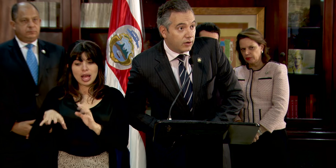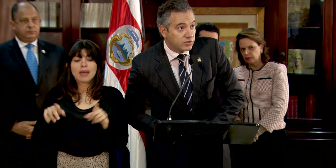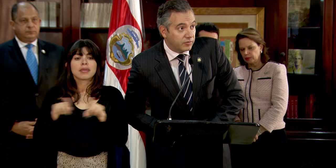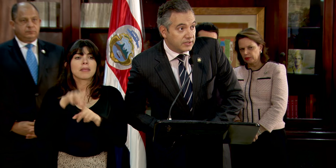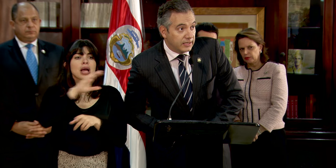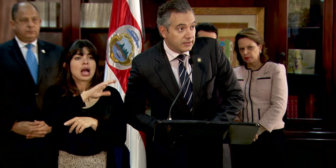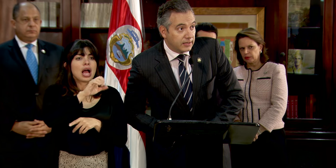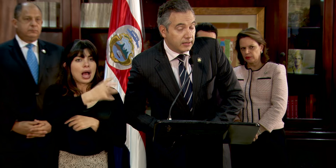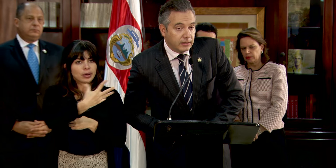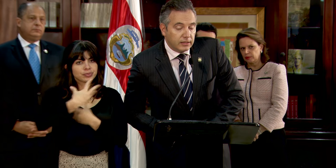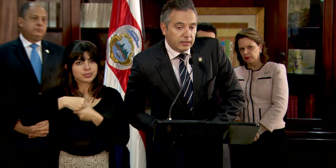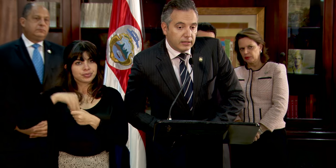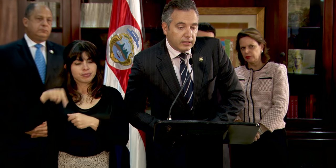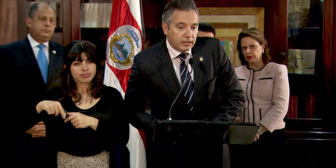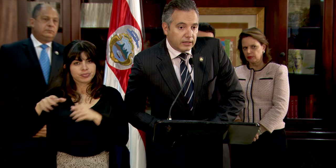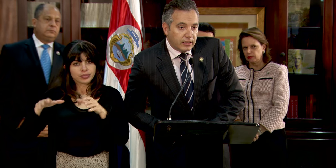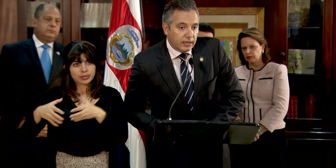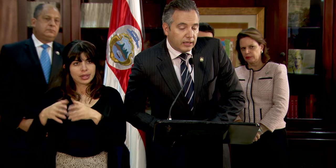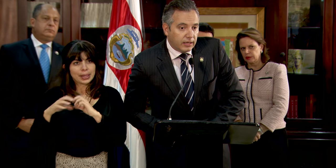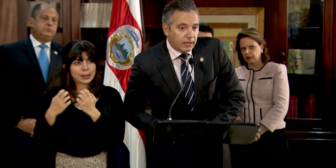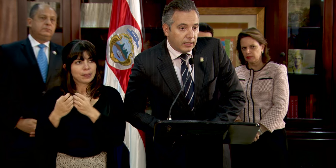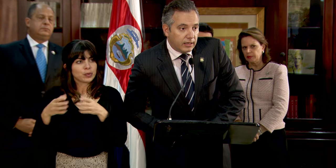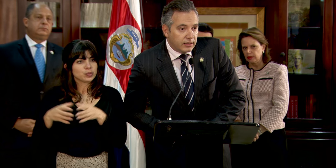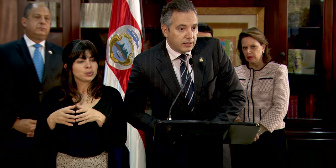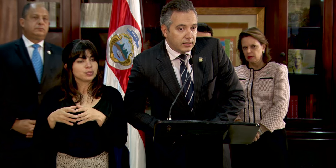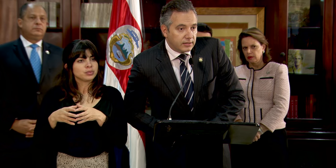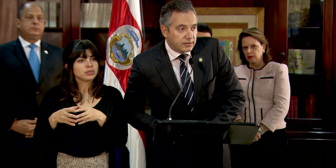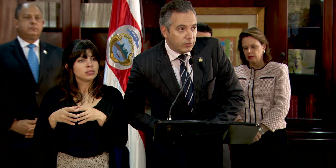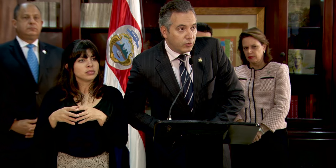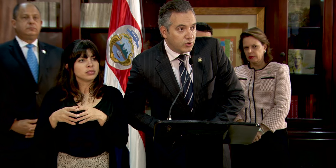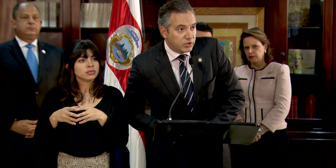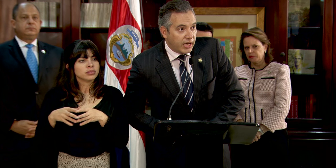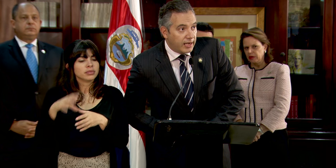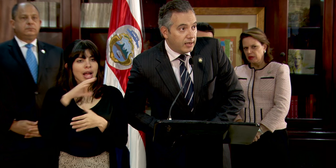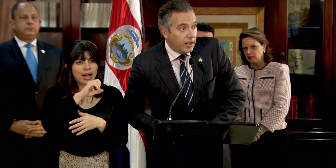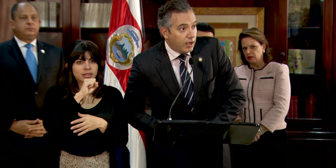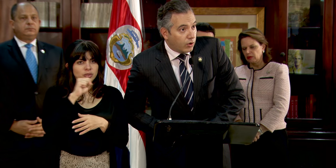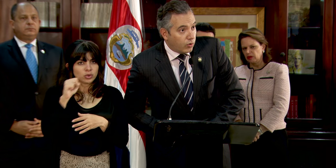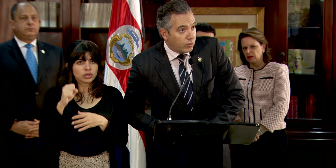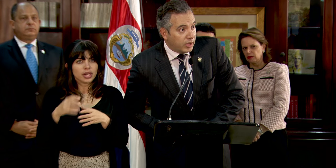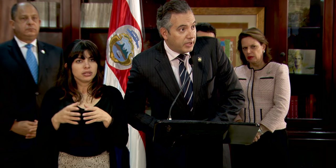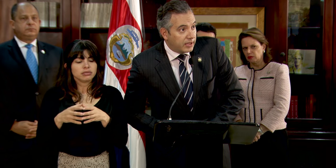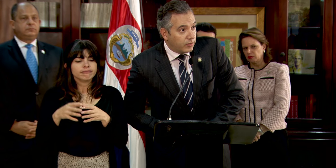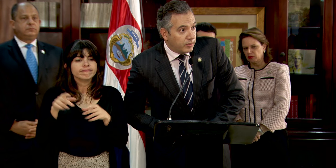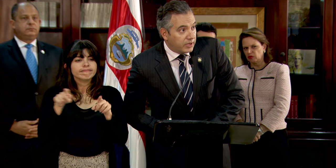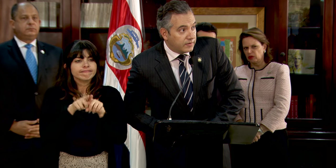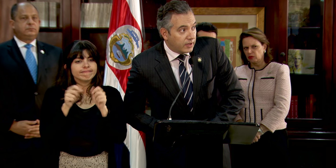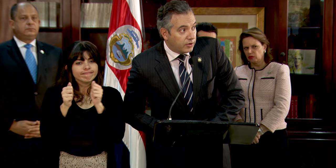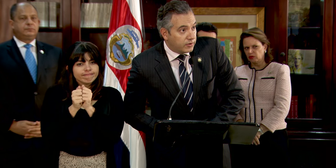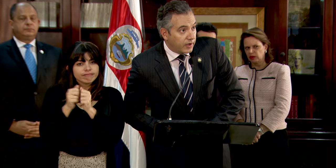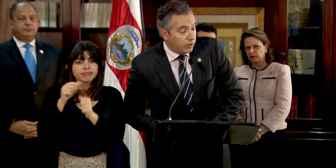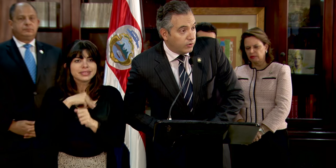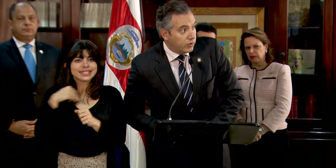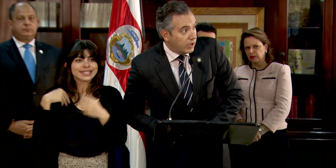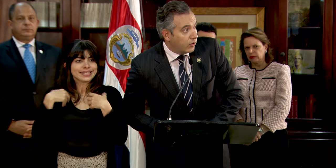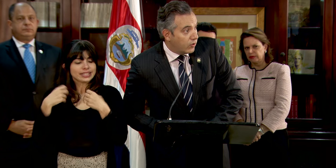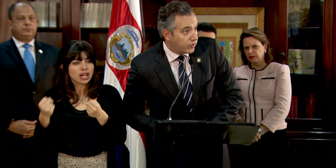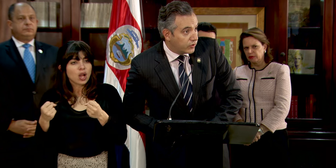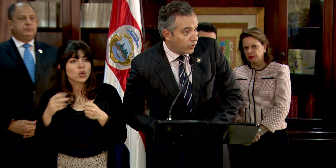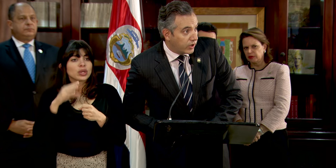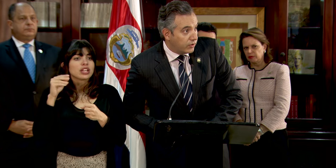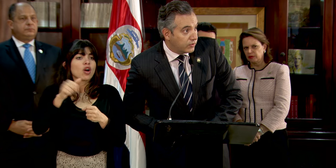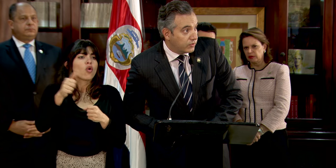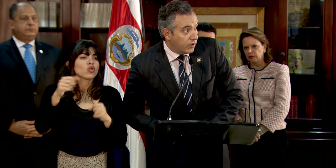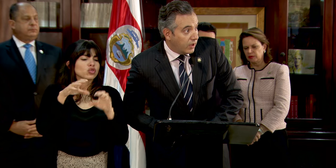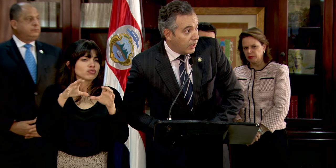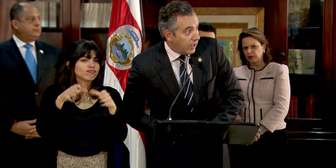también la Caja Costarricense de Seguro Social, conjuntamente con el Ministerio de Salud y con